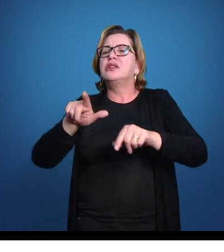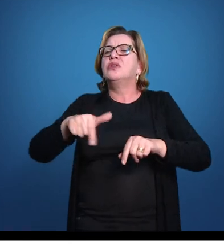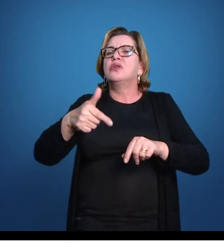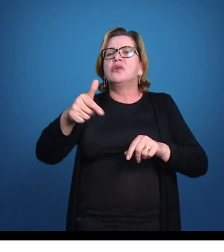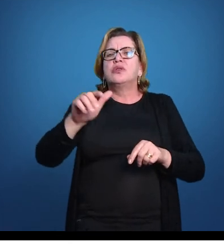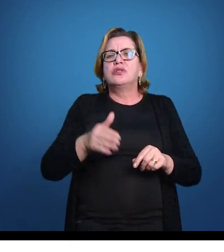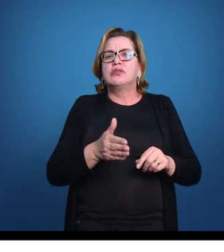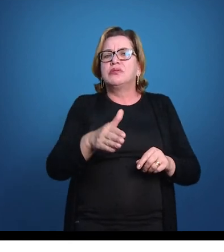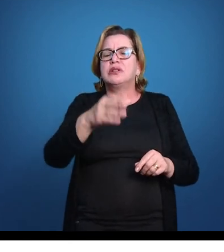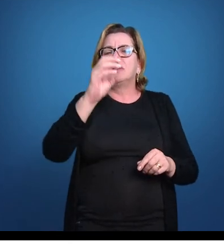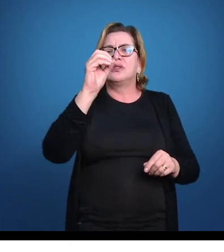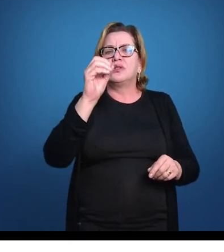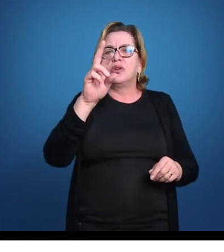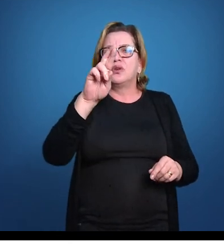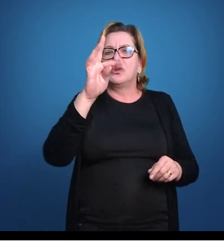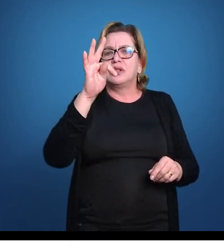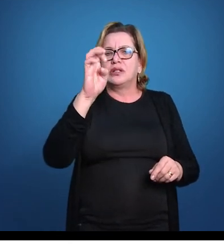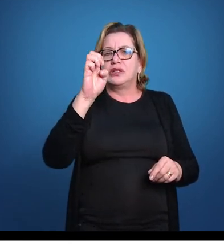osteictes,